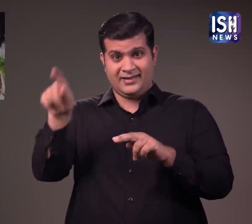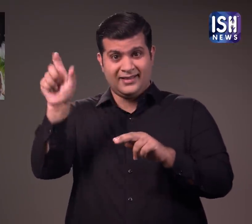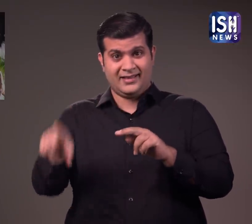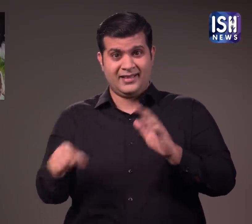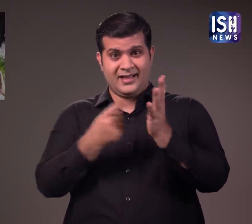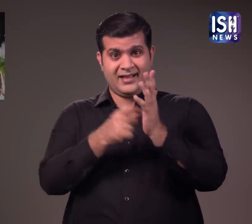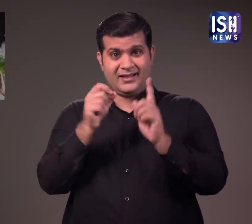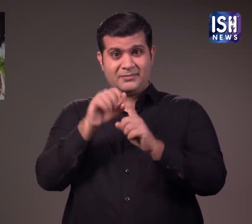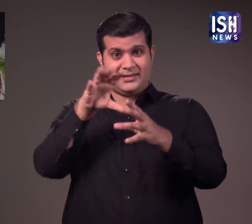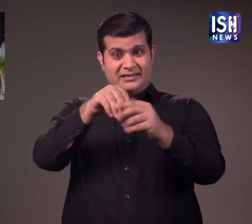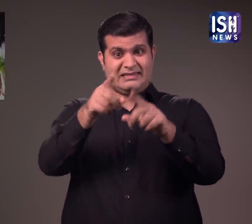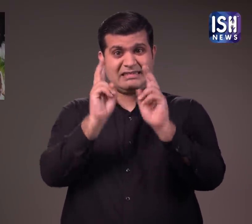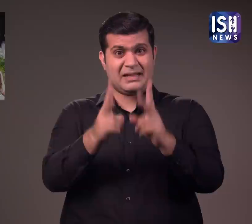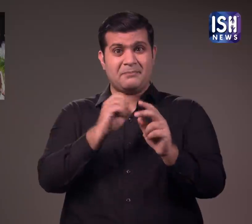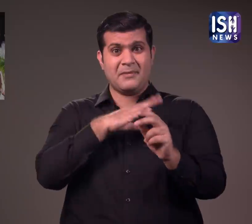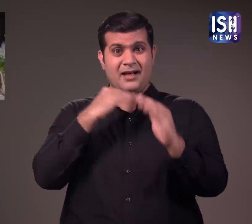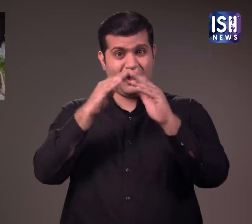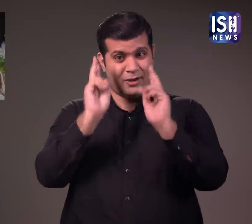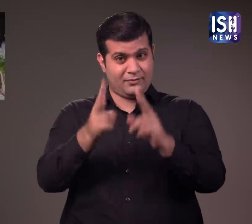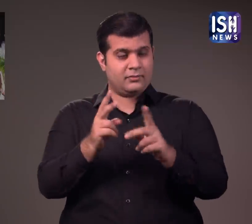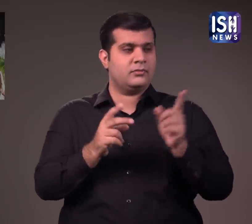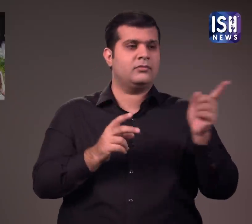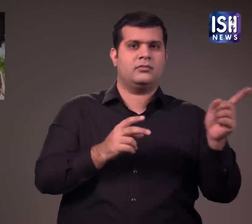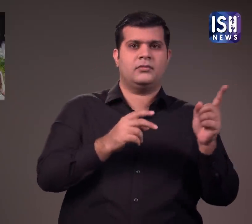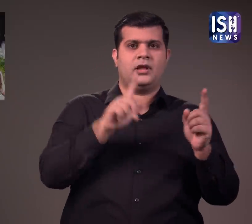तो वह मौदरिक राहत की हगदार नहीं होगी